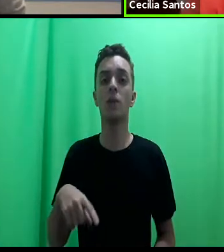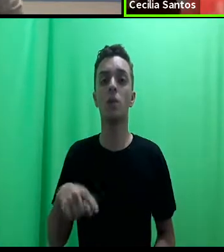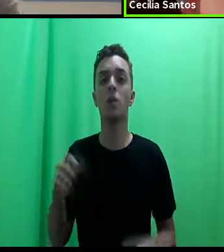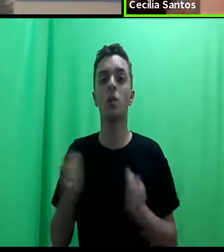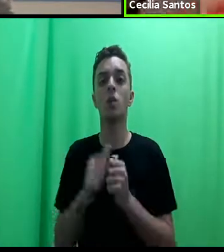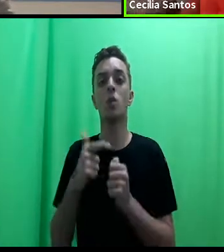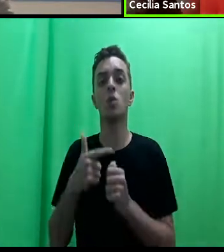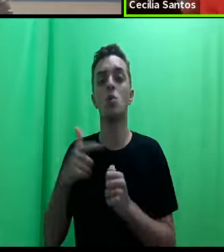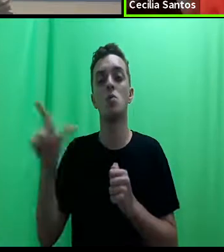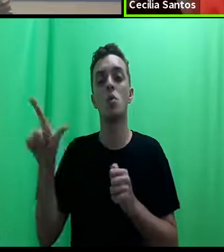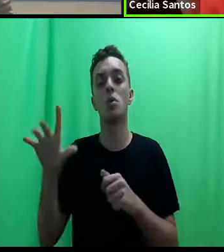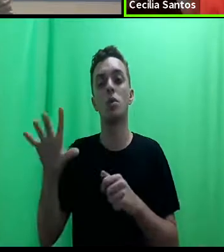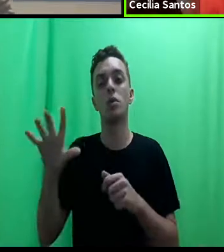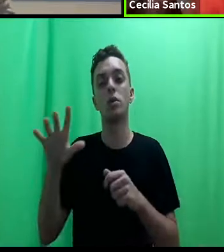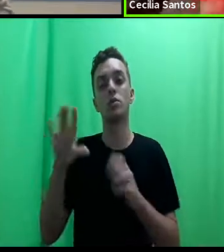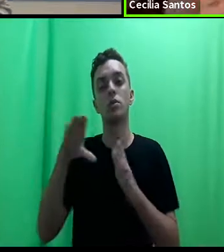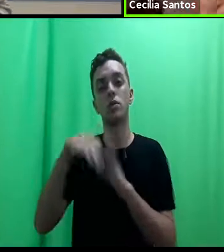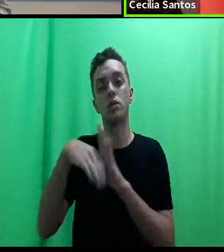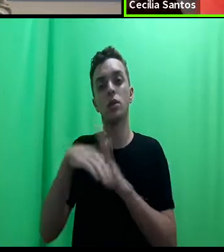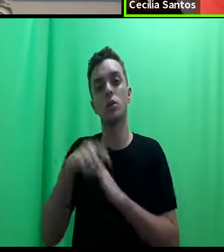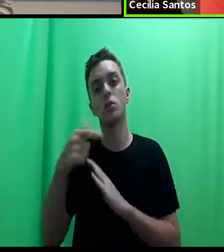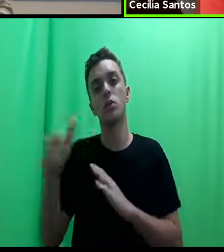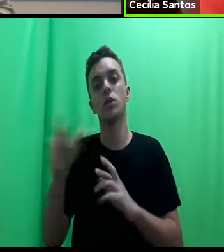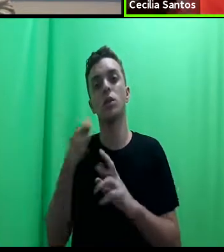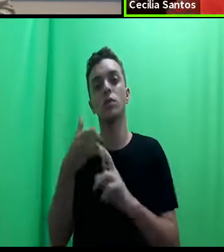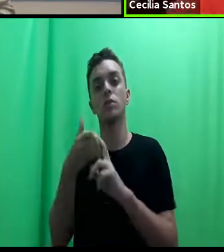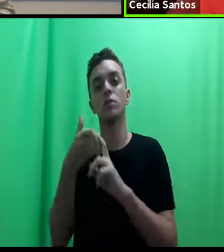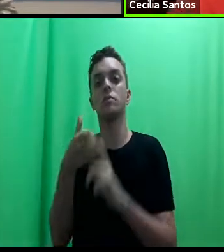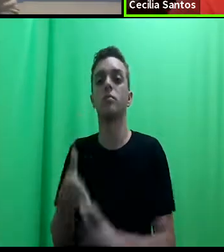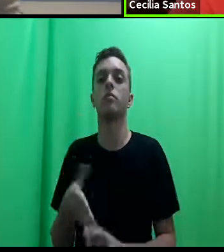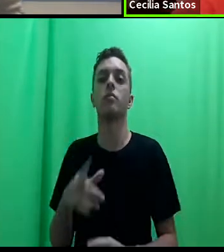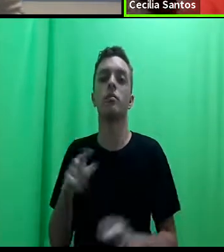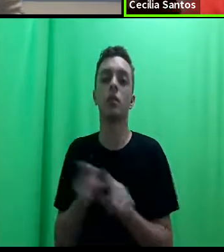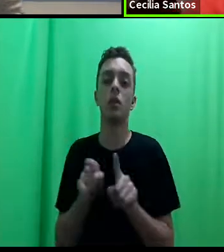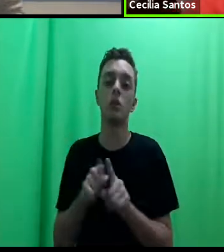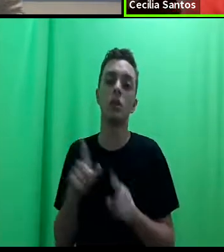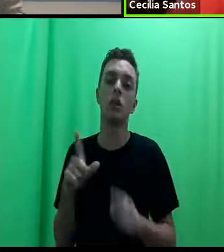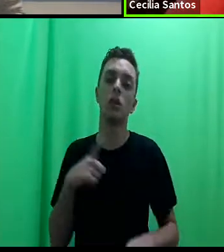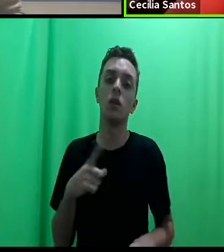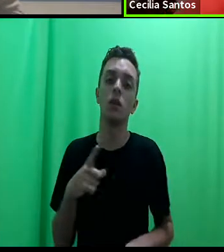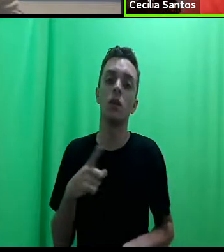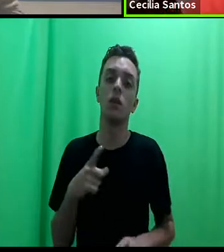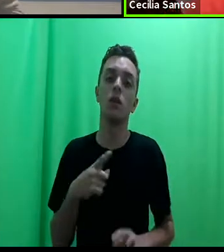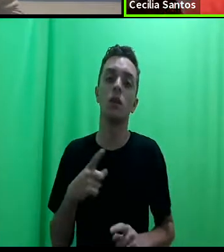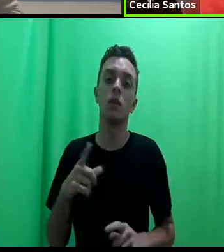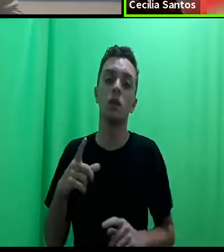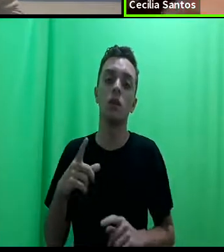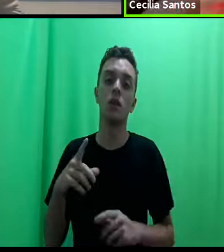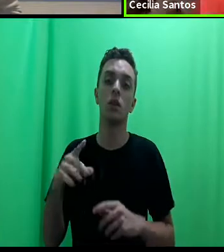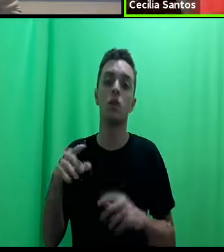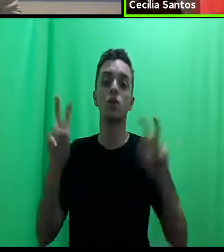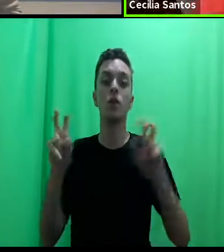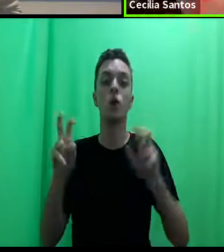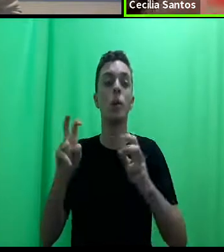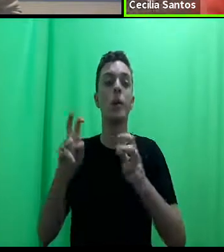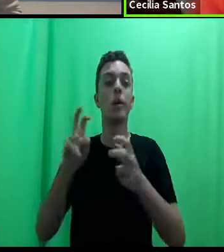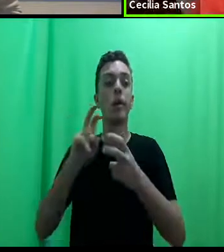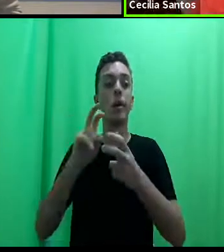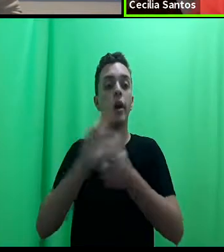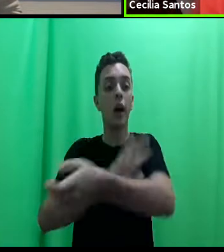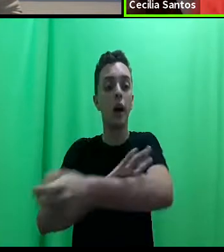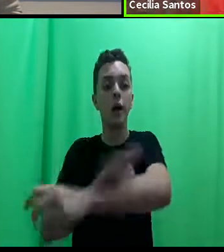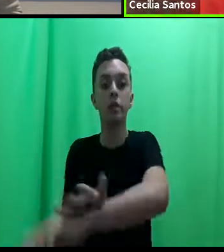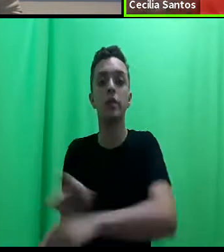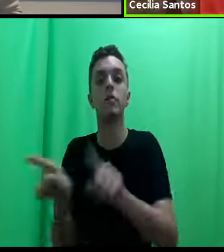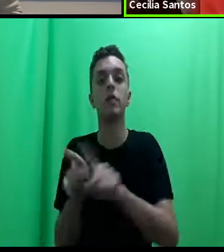cosmologia, com outras referências que também têm a ver com o racismo estrutural, o sexismo